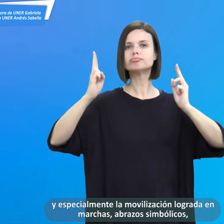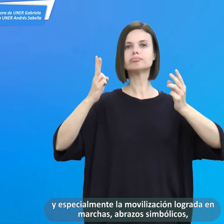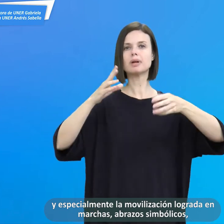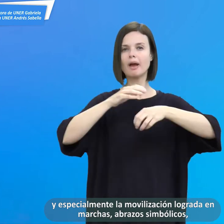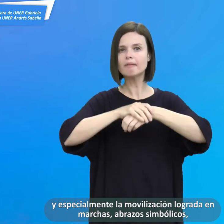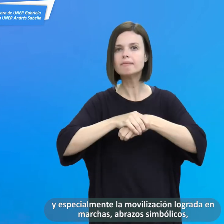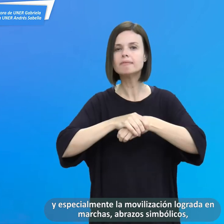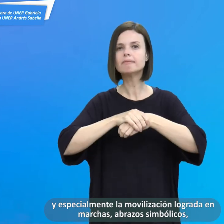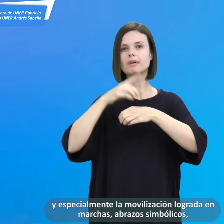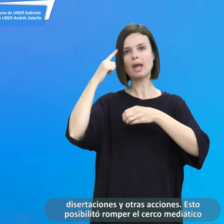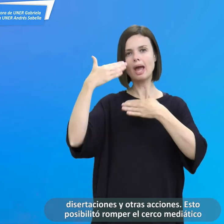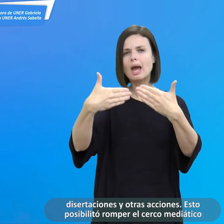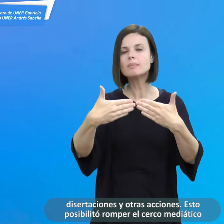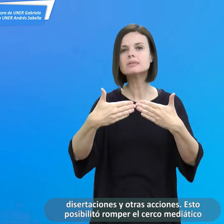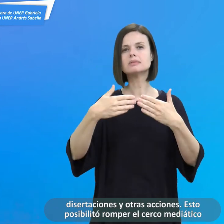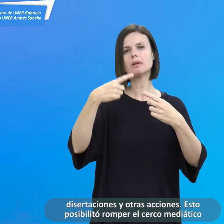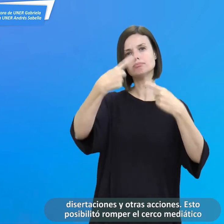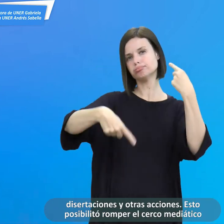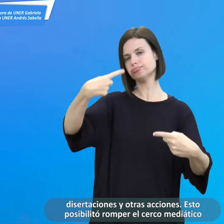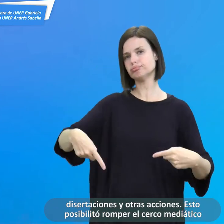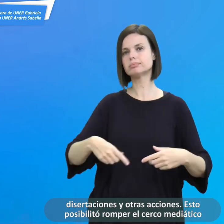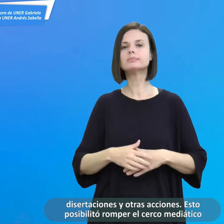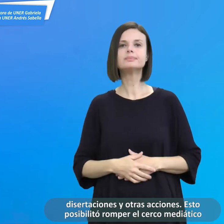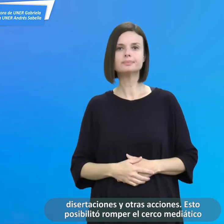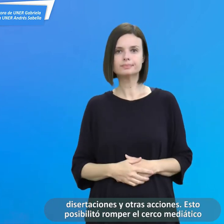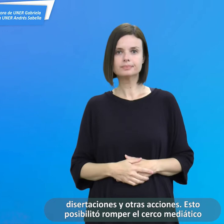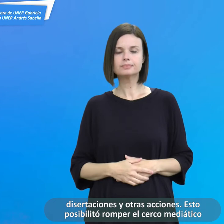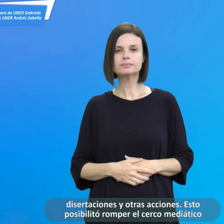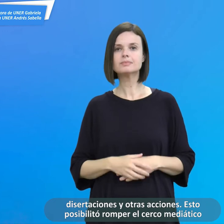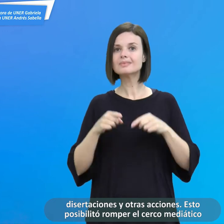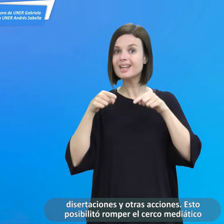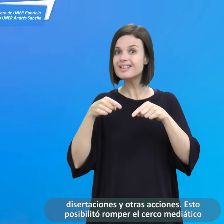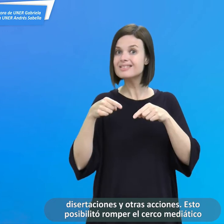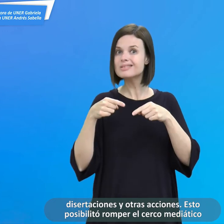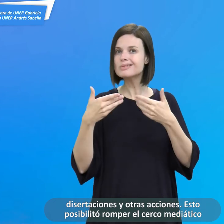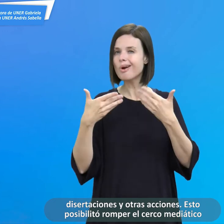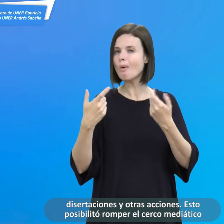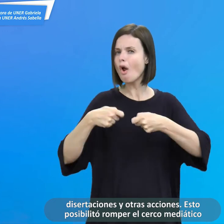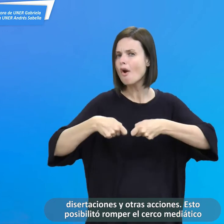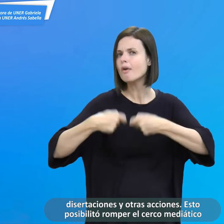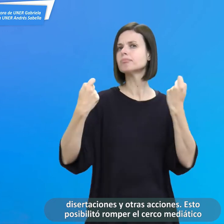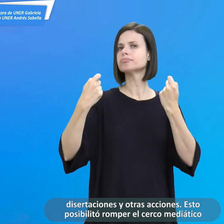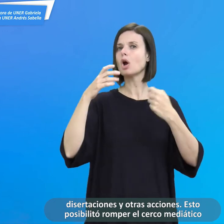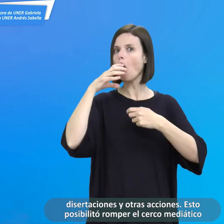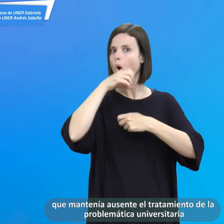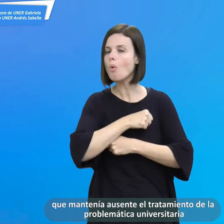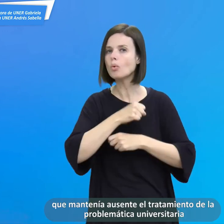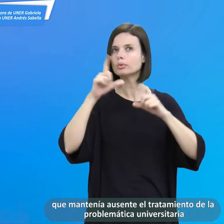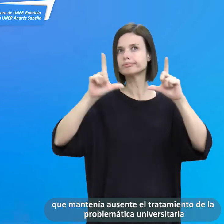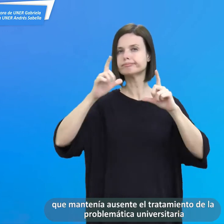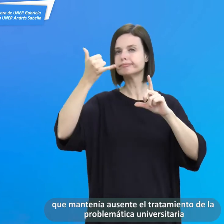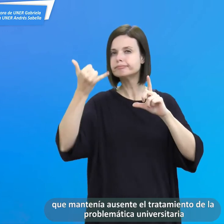en marchas, abrazos simbólicos, disertaciones y otras acciones. Esto